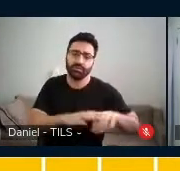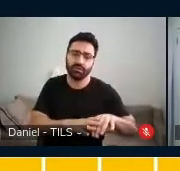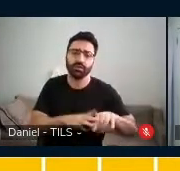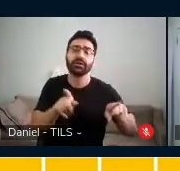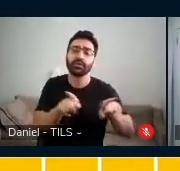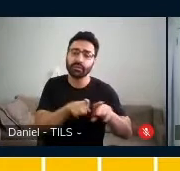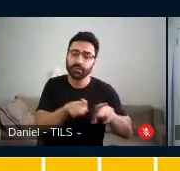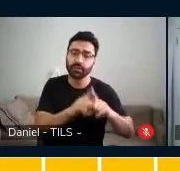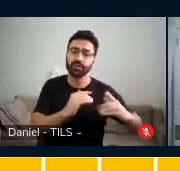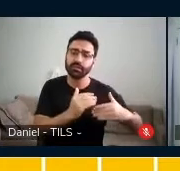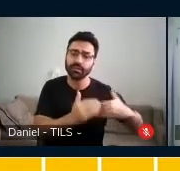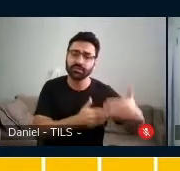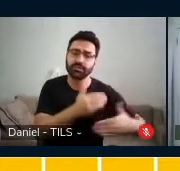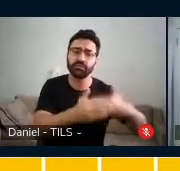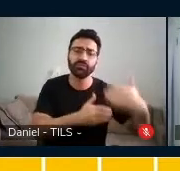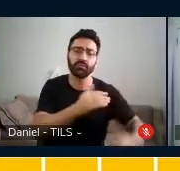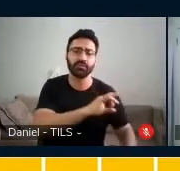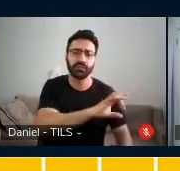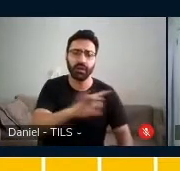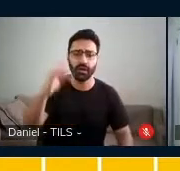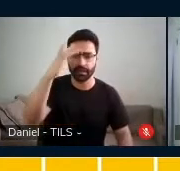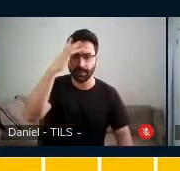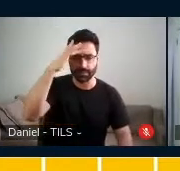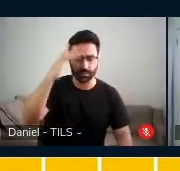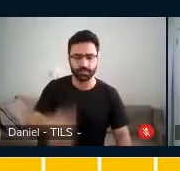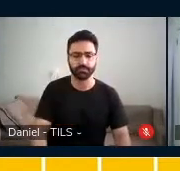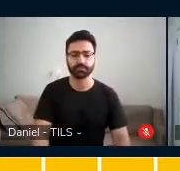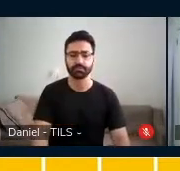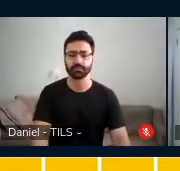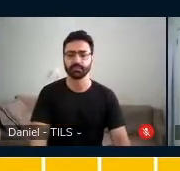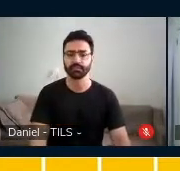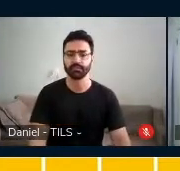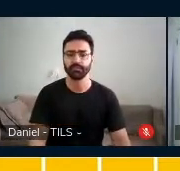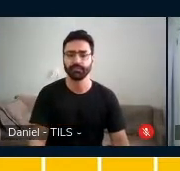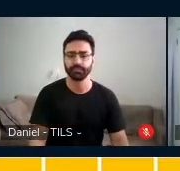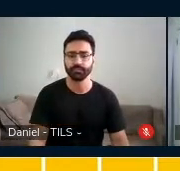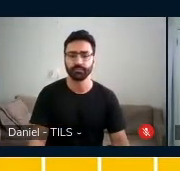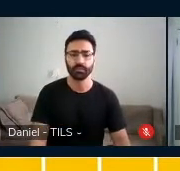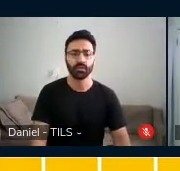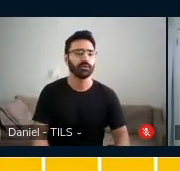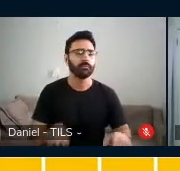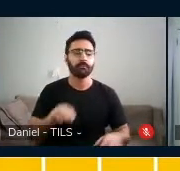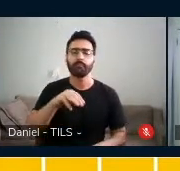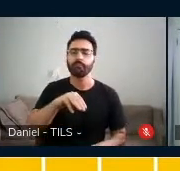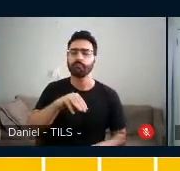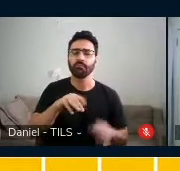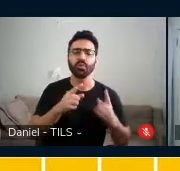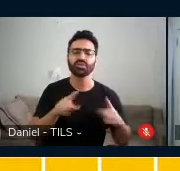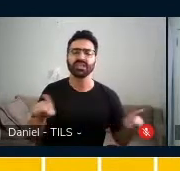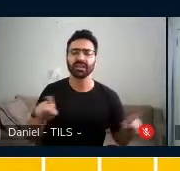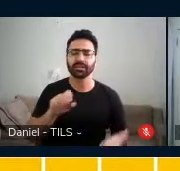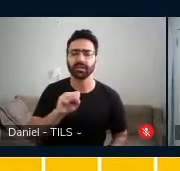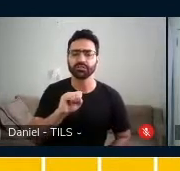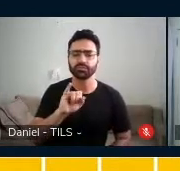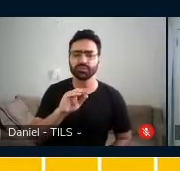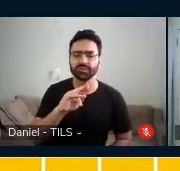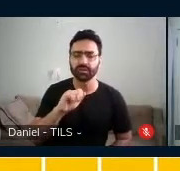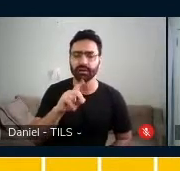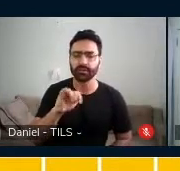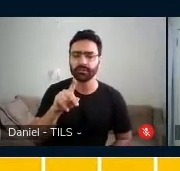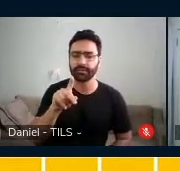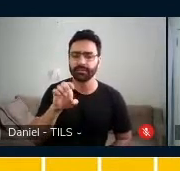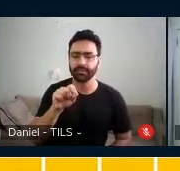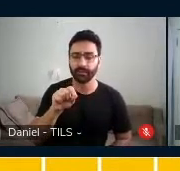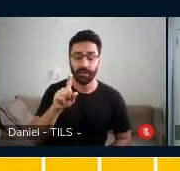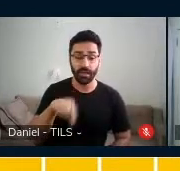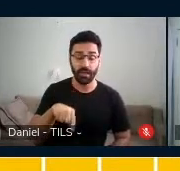desenvolvimento de cada uma delas. O que é musicalidade? Ela é comportamento humano